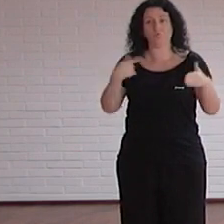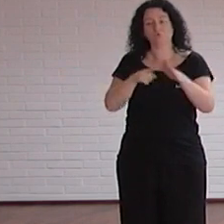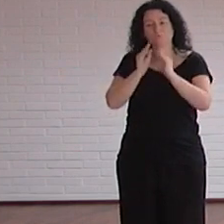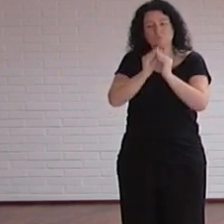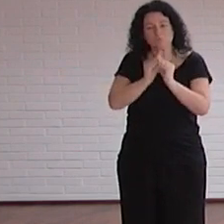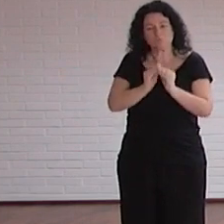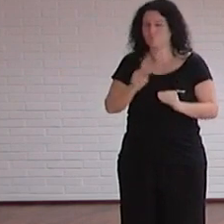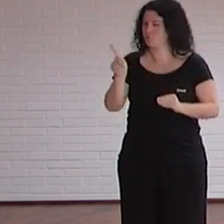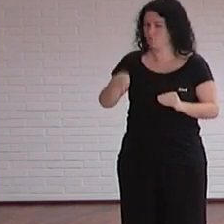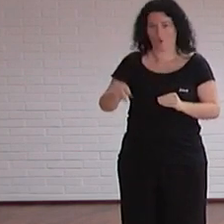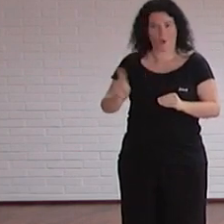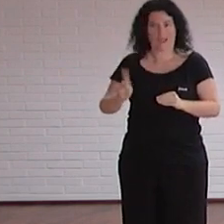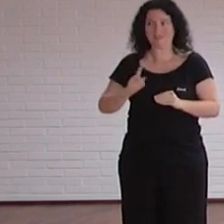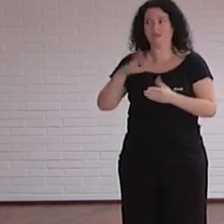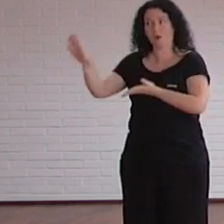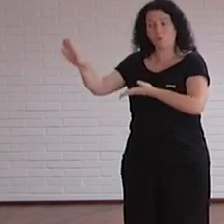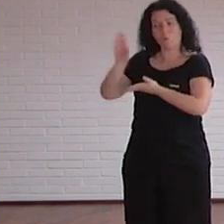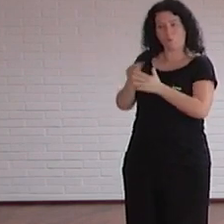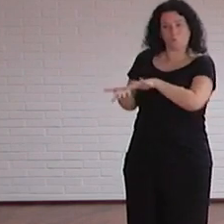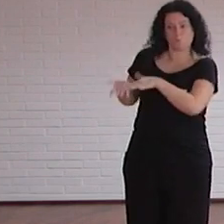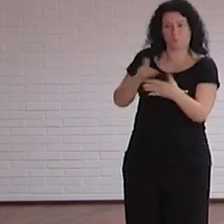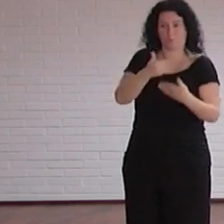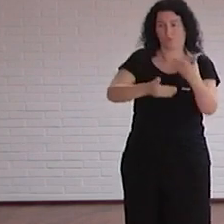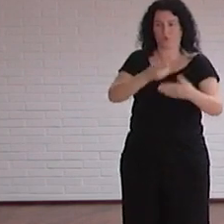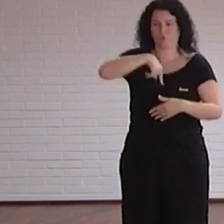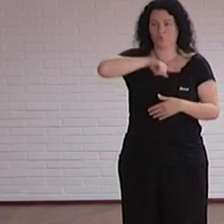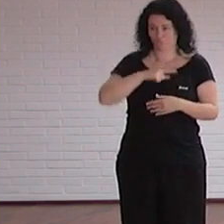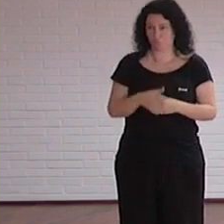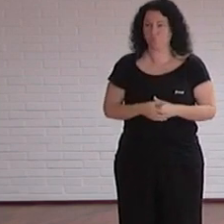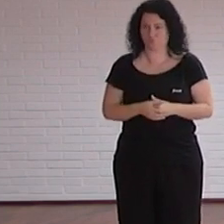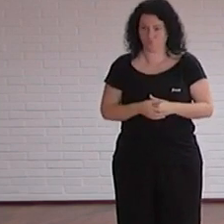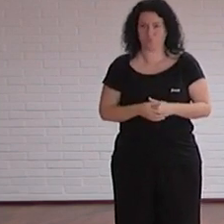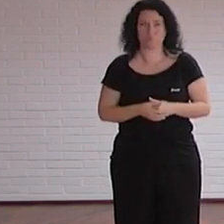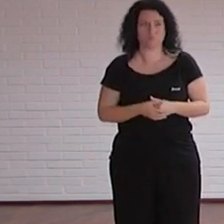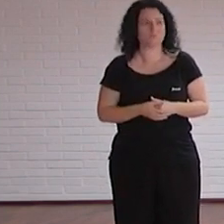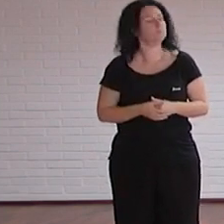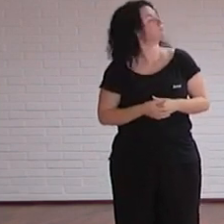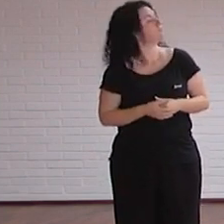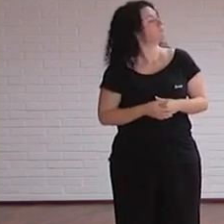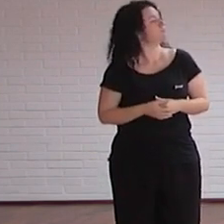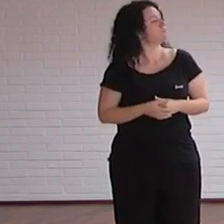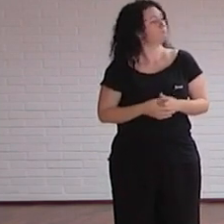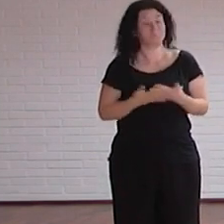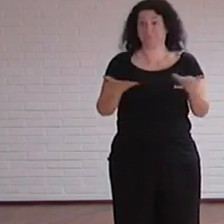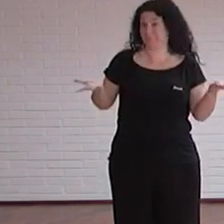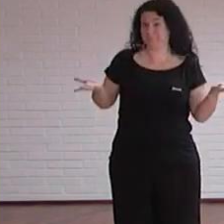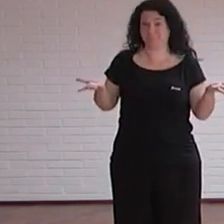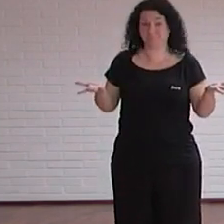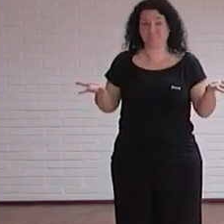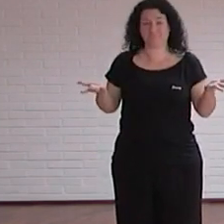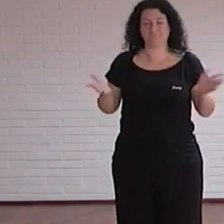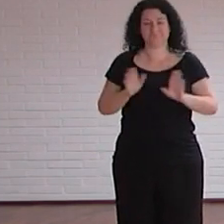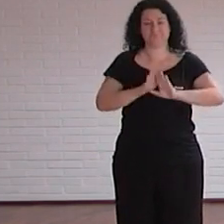integramos en nuestros procesos para que pues toda ya sabéis que pues todos estos modelos que estaría mucho en hacerse y nada pues